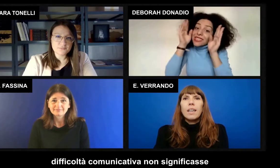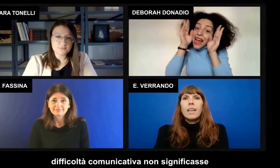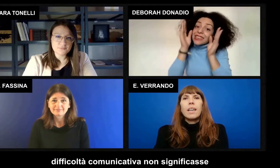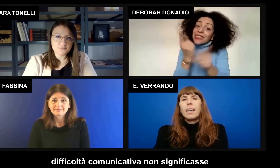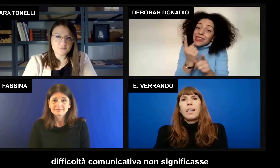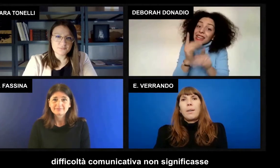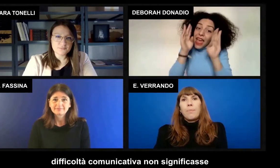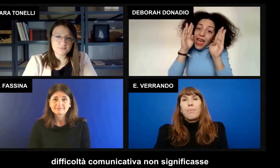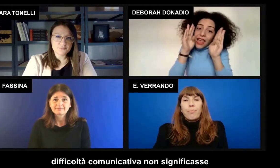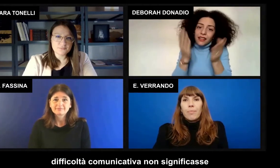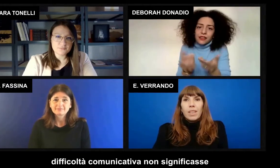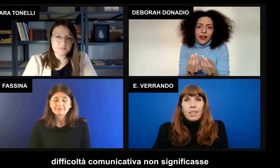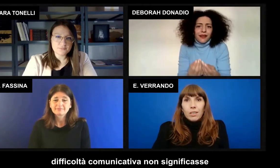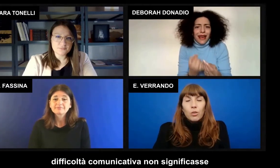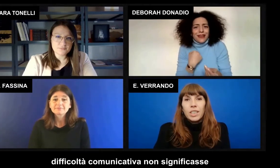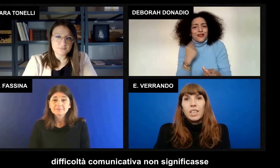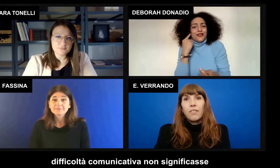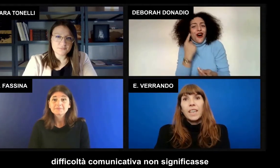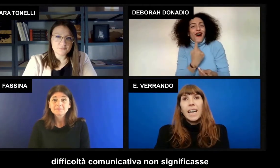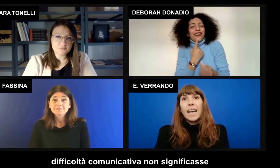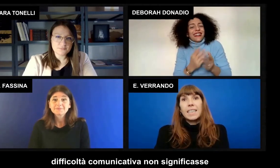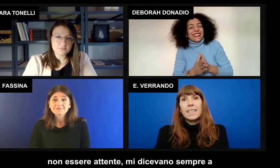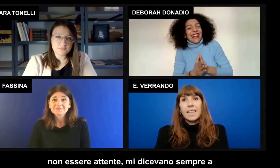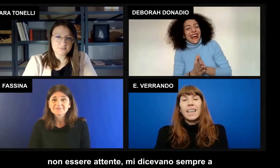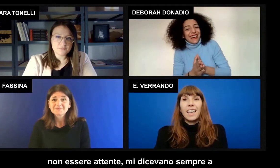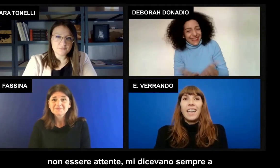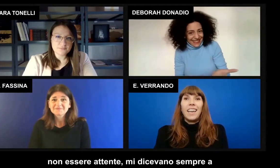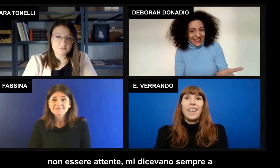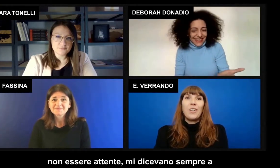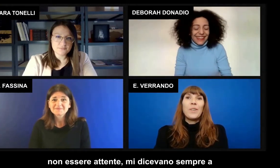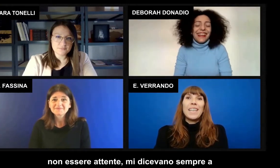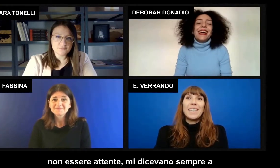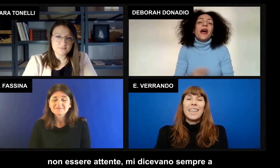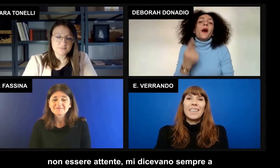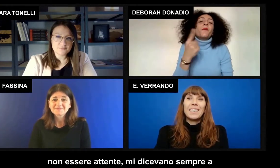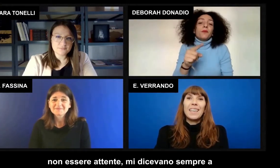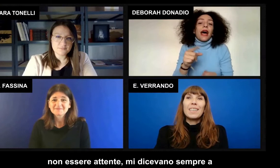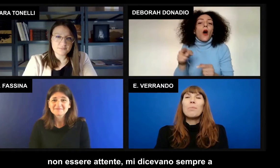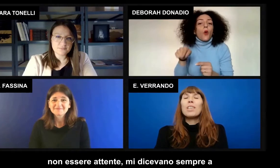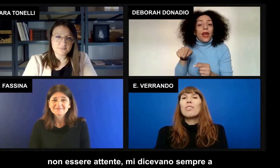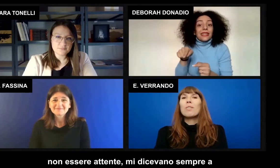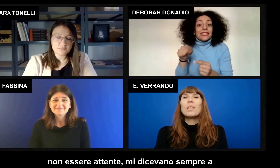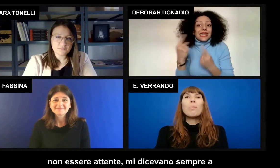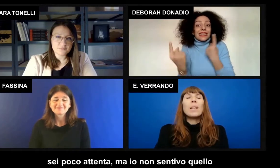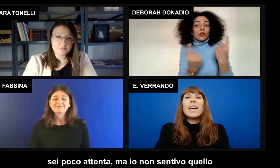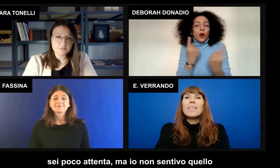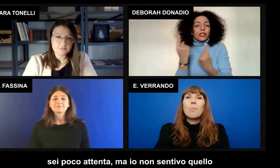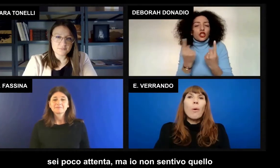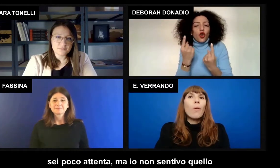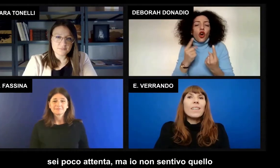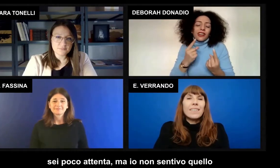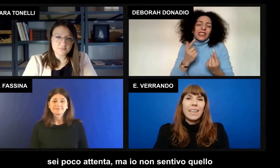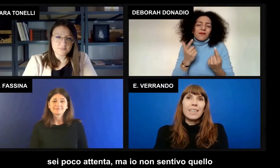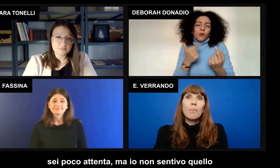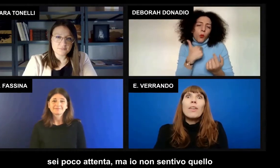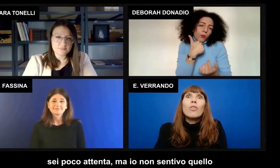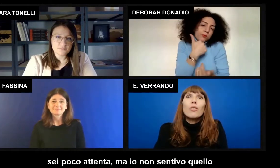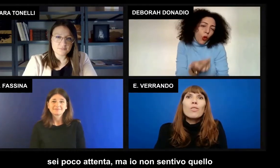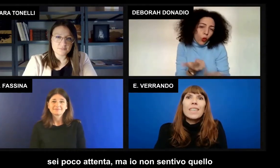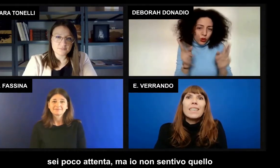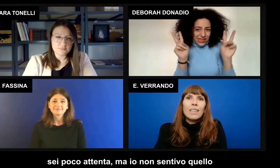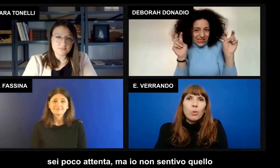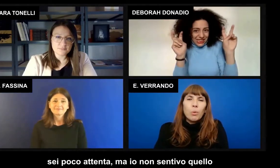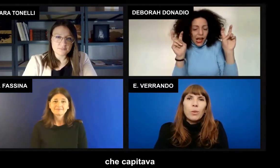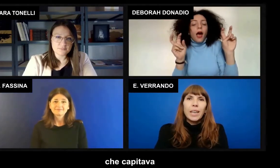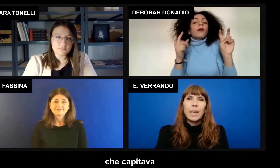non significasse non essere attente. Mi dicevano sempre ah sei poco attenta, ma io